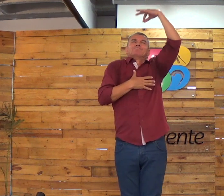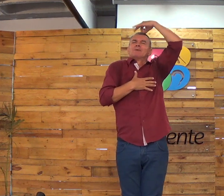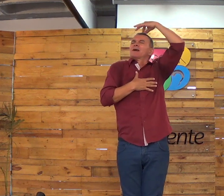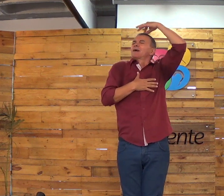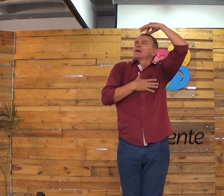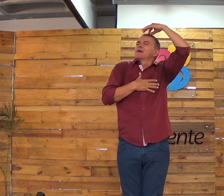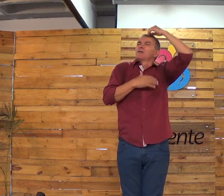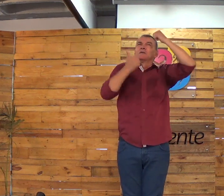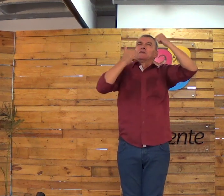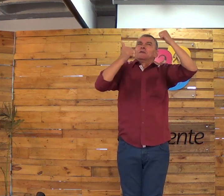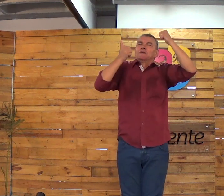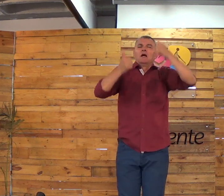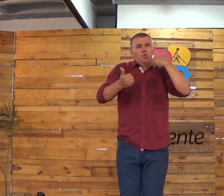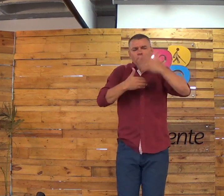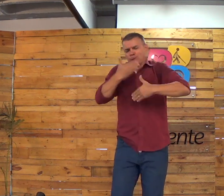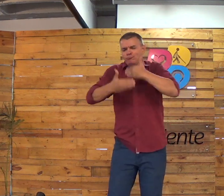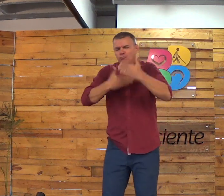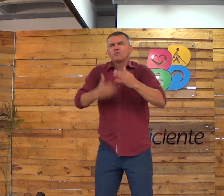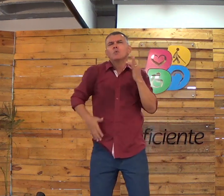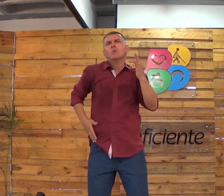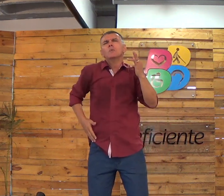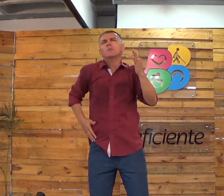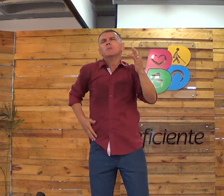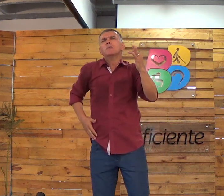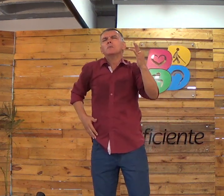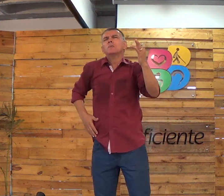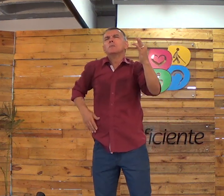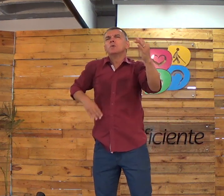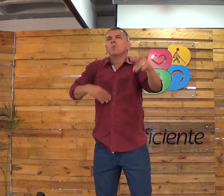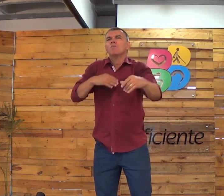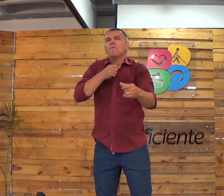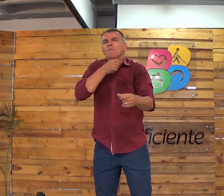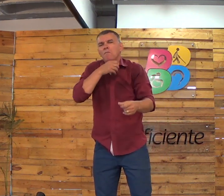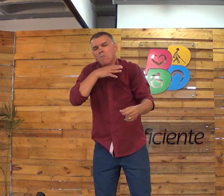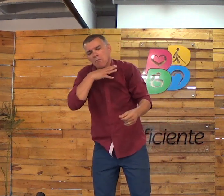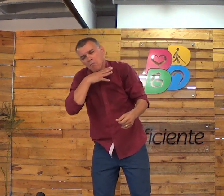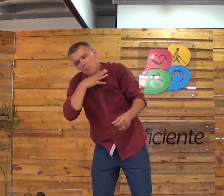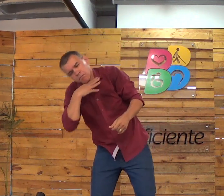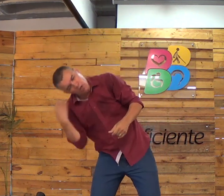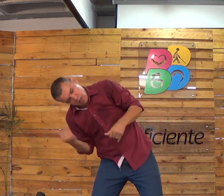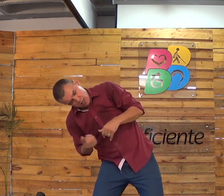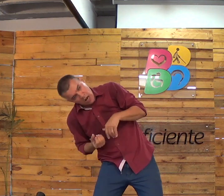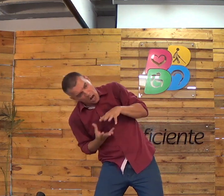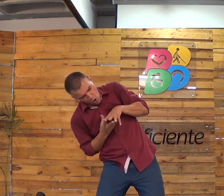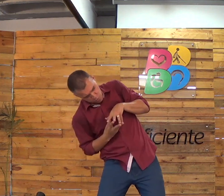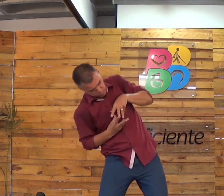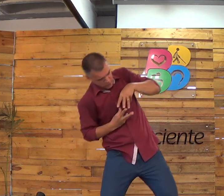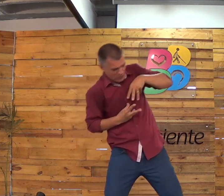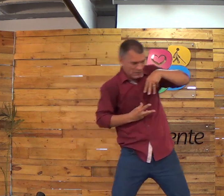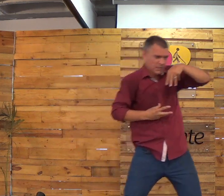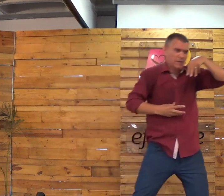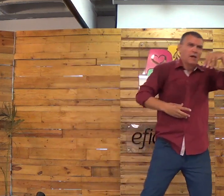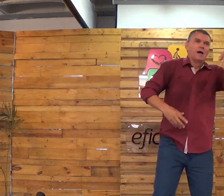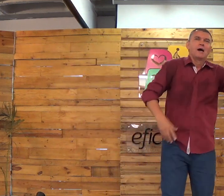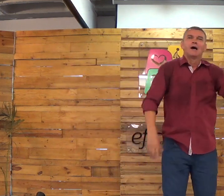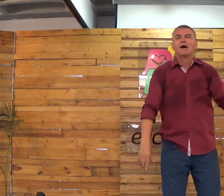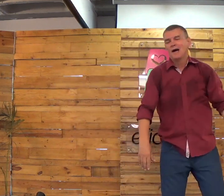estou feliz que eu agora, eu sou tira. E começa a caminhada, né? Aí chega a velhice e você morre. Ou seu